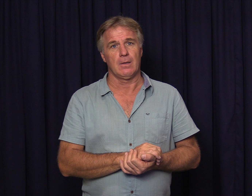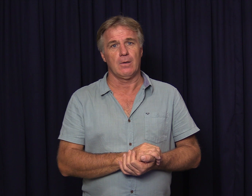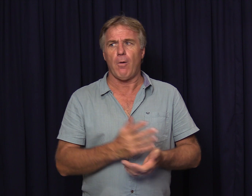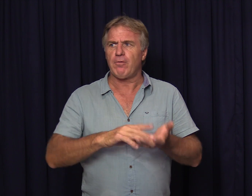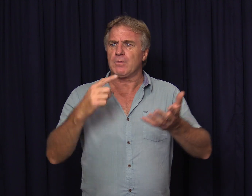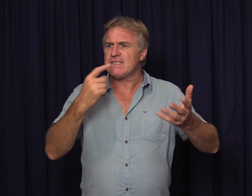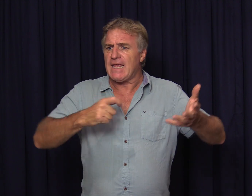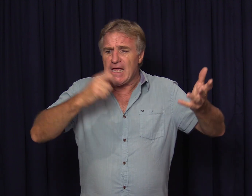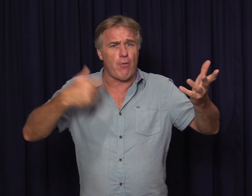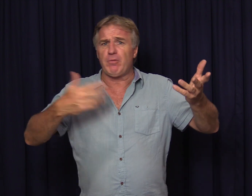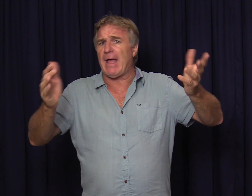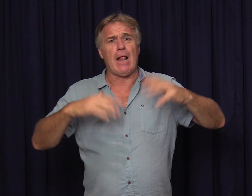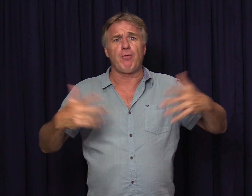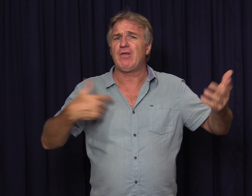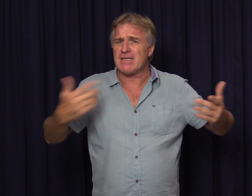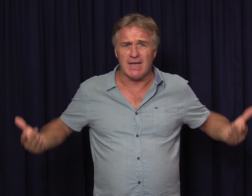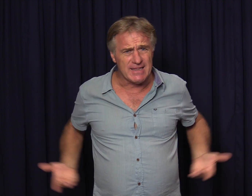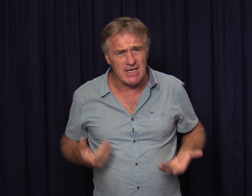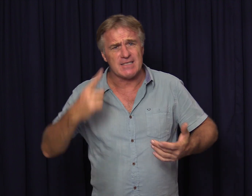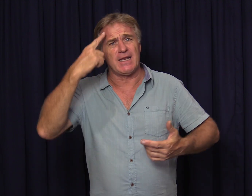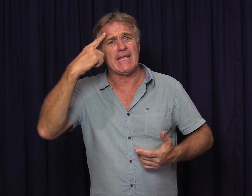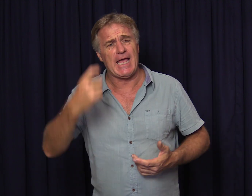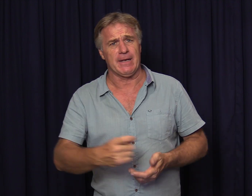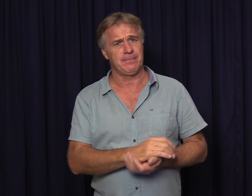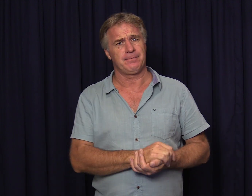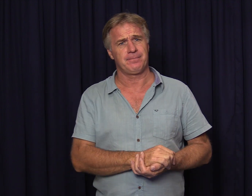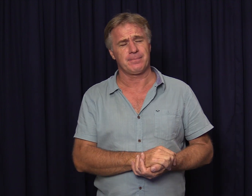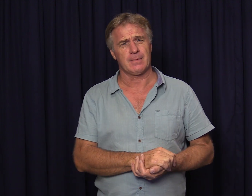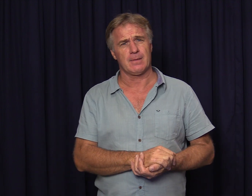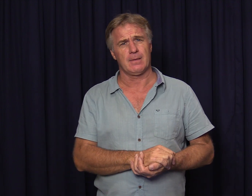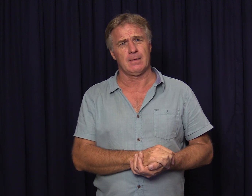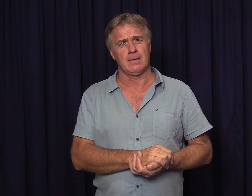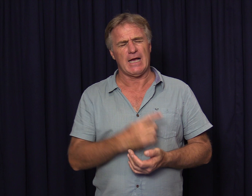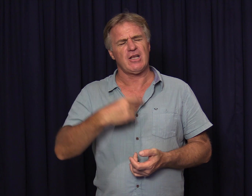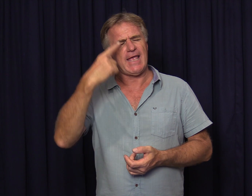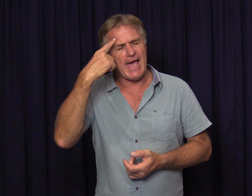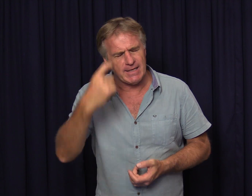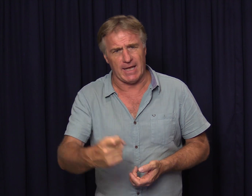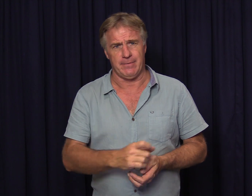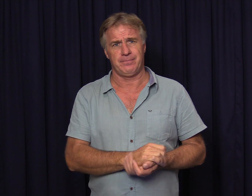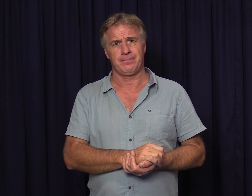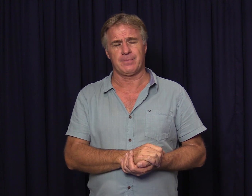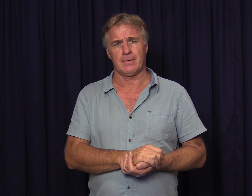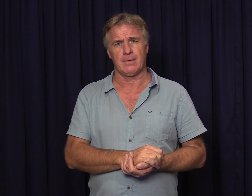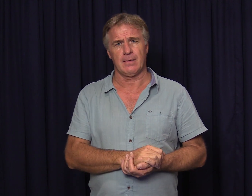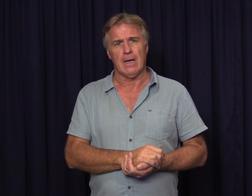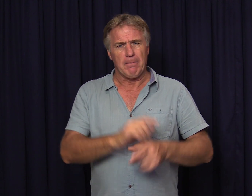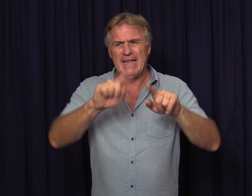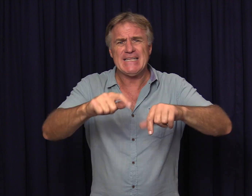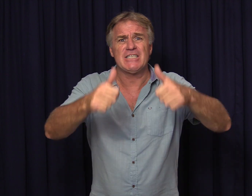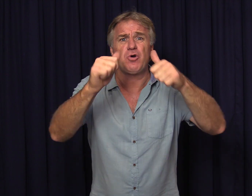om vir hom te sê jere of hy my help of nie ek sal jy dien ek sal jy ken ek sal jy erken maar hier is die